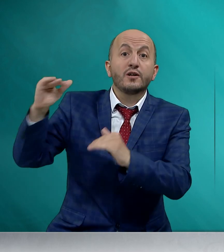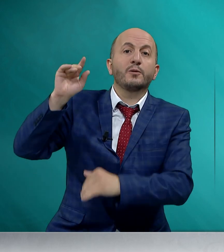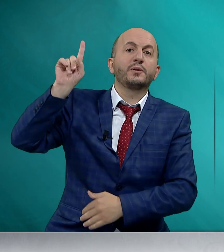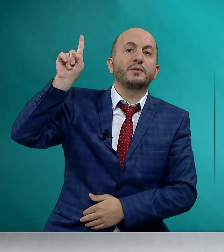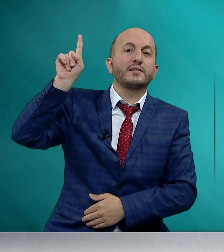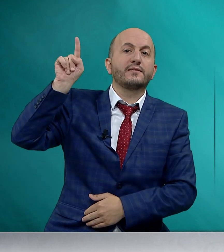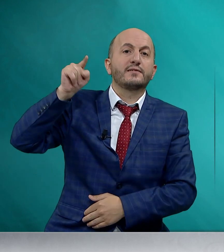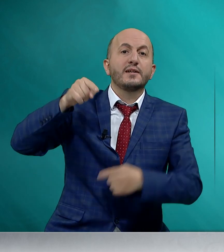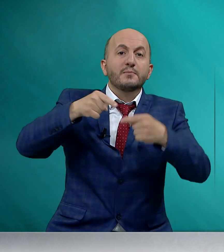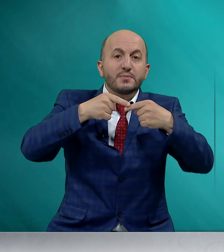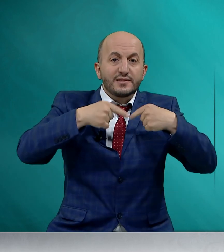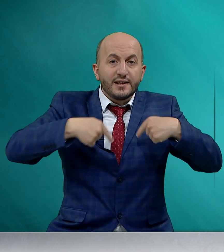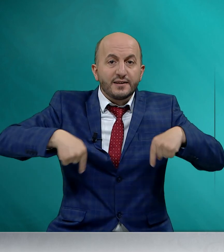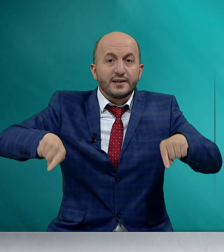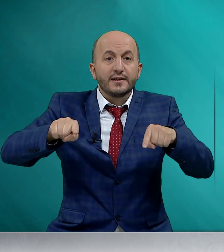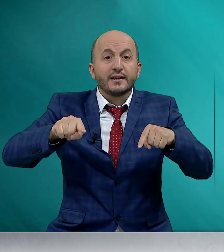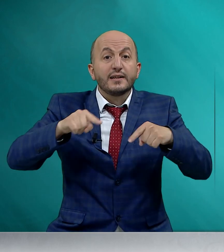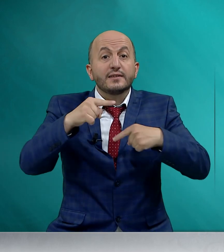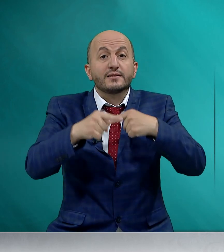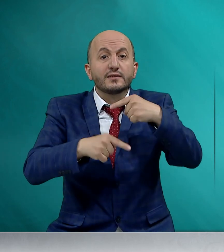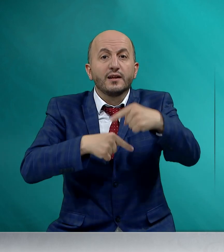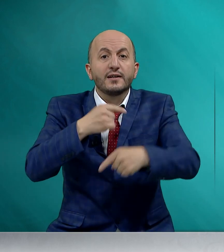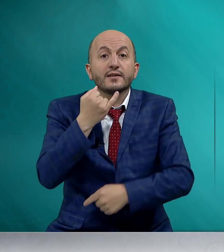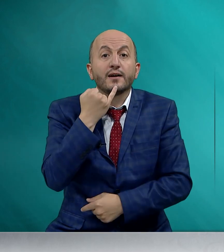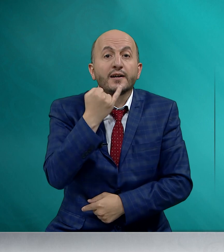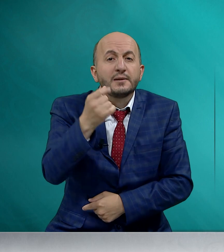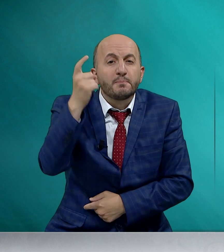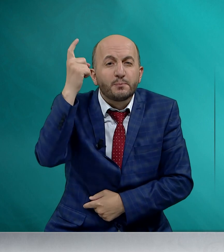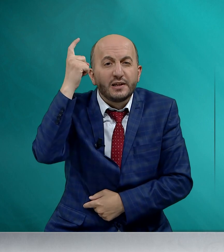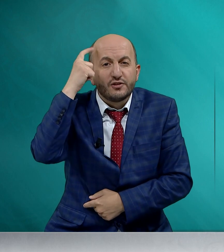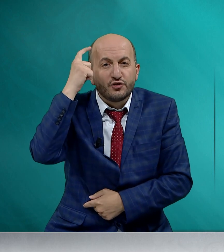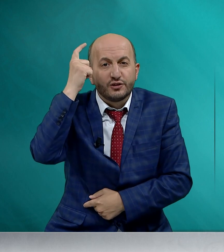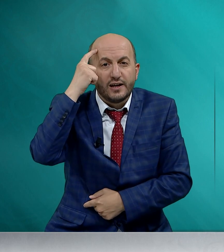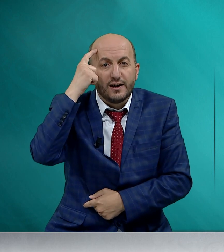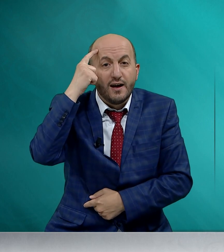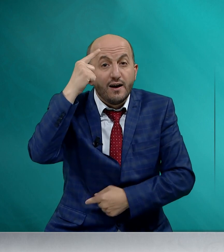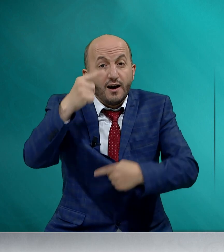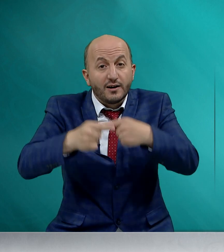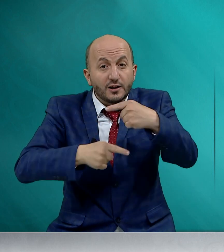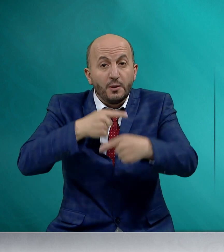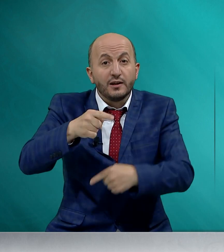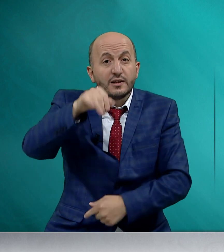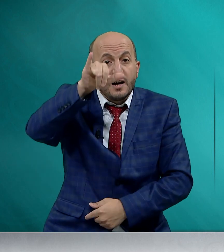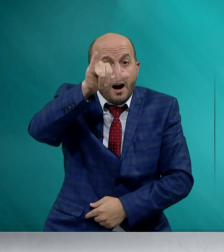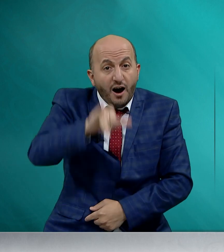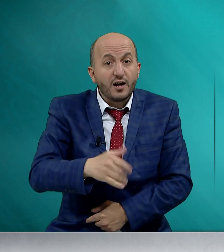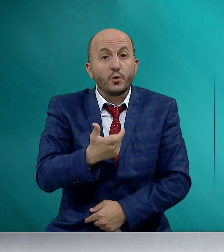Rabbimiz bizleri Sıla-i Rahim bilincinde, akrabalık, hak ve